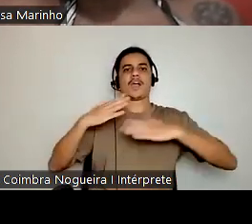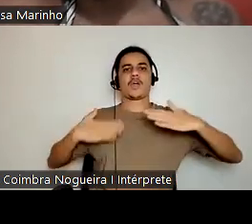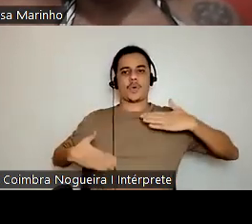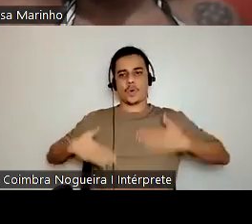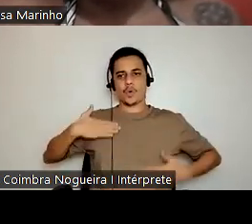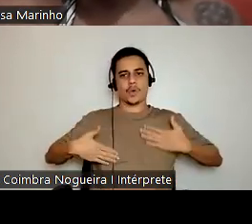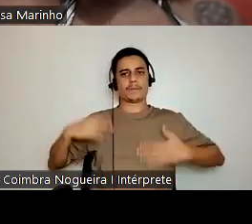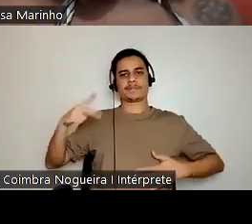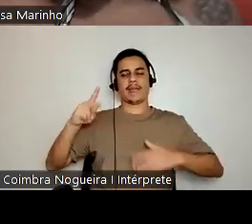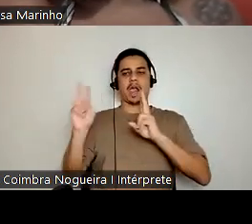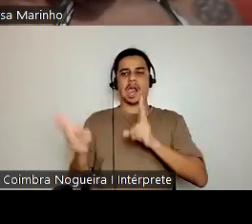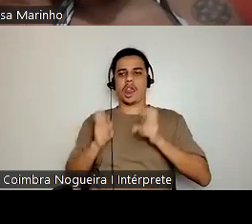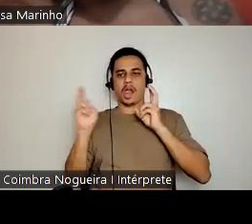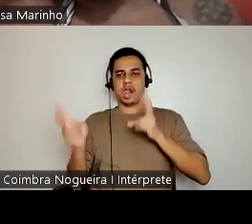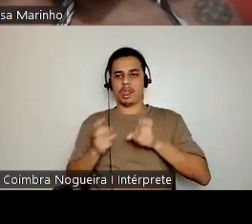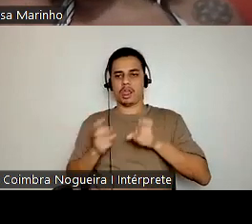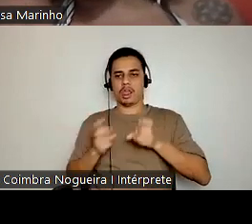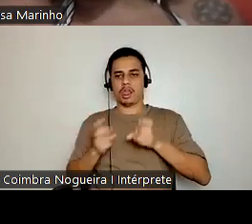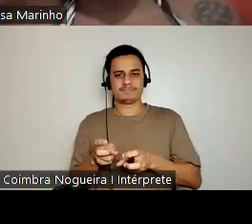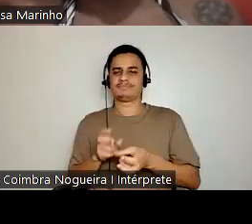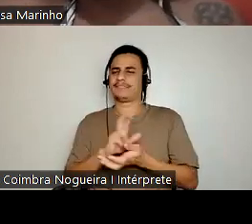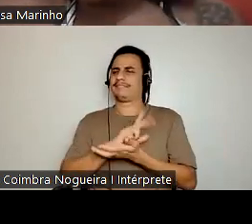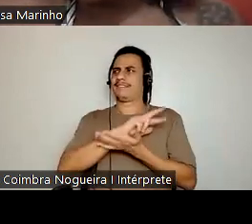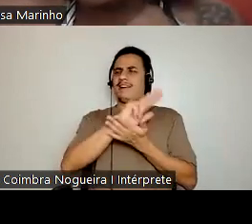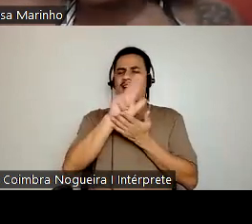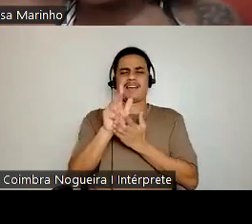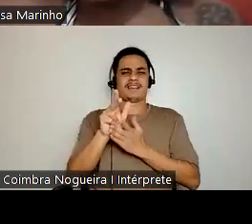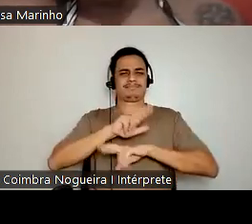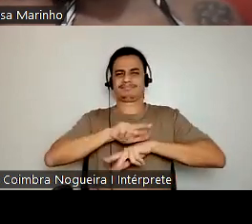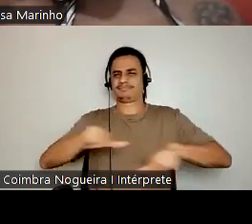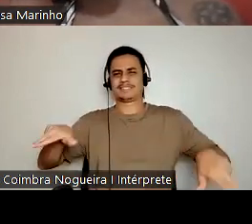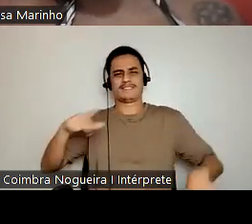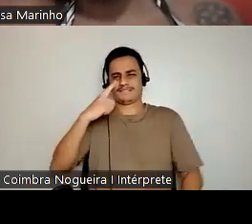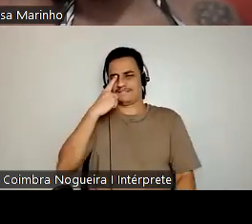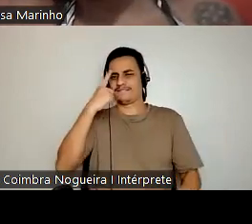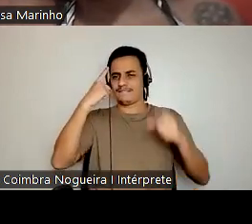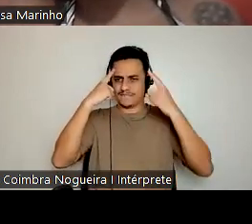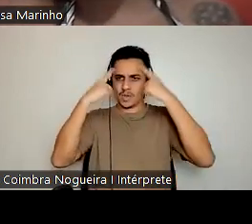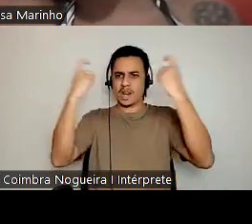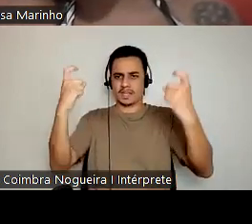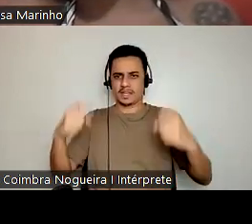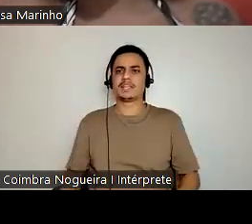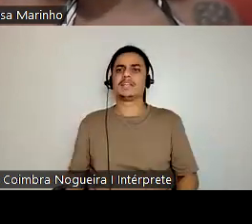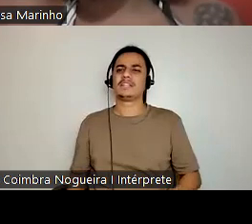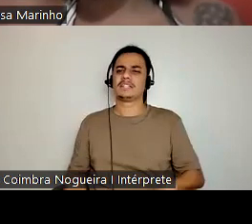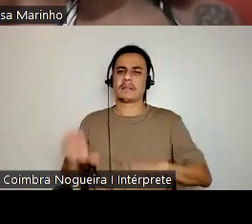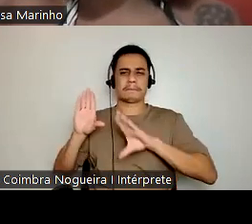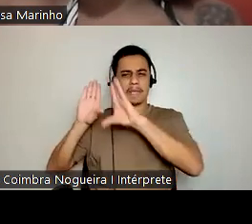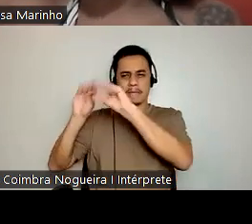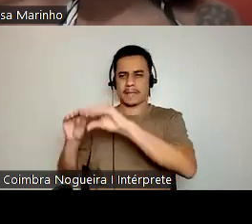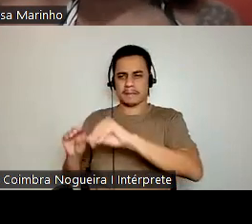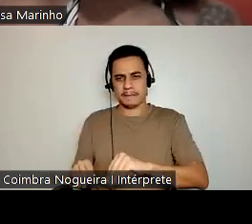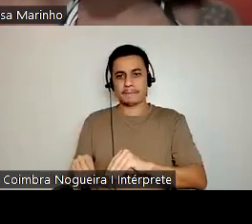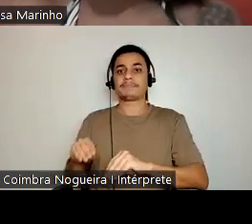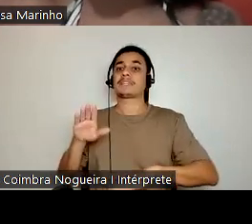na Europa das formas mais violentas possíveis. É possível que ela tenha morrido, inclusive, em decorrência